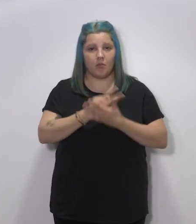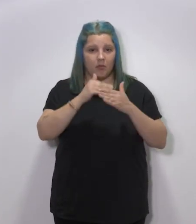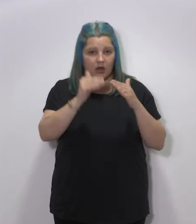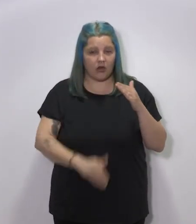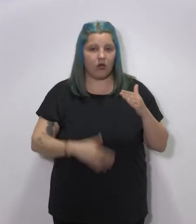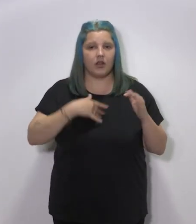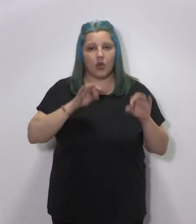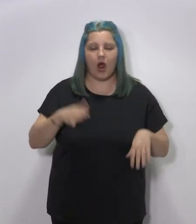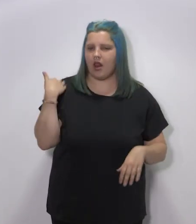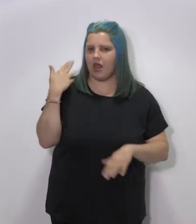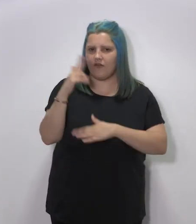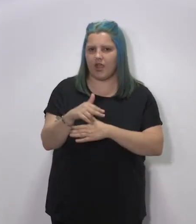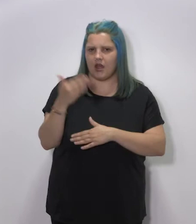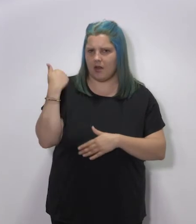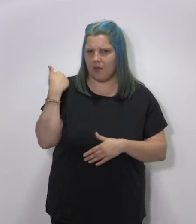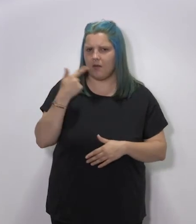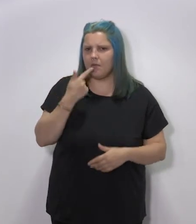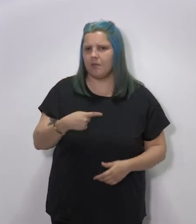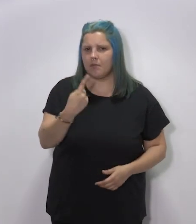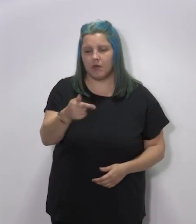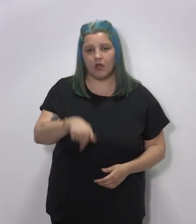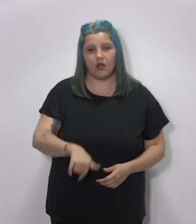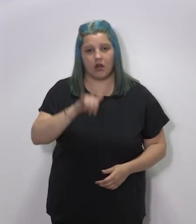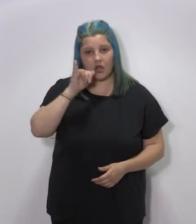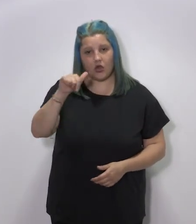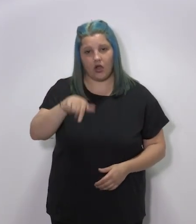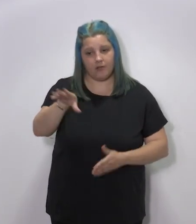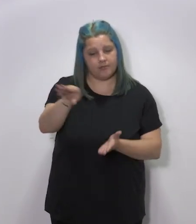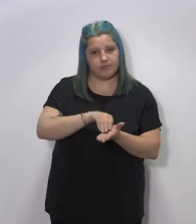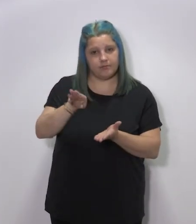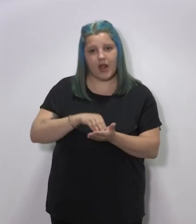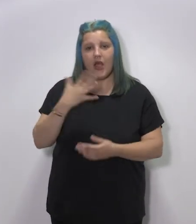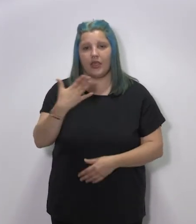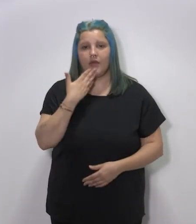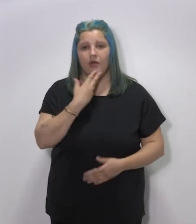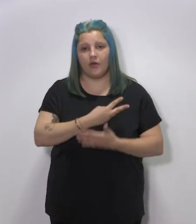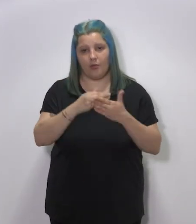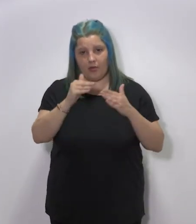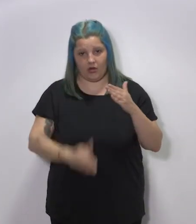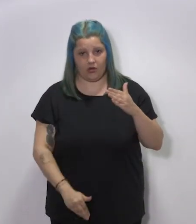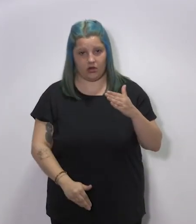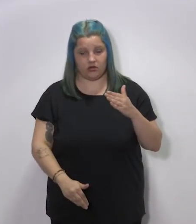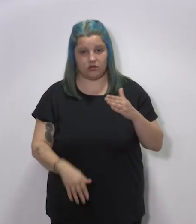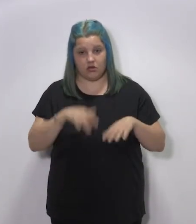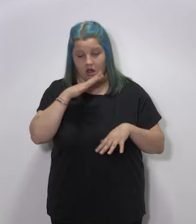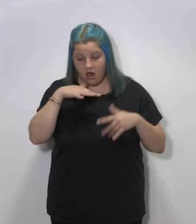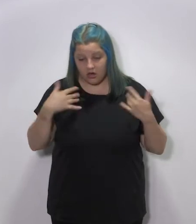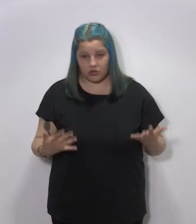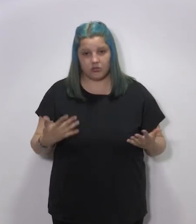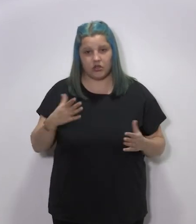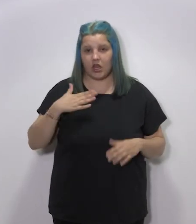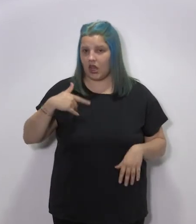como se indicó el viernes pasado, nuestra comunidad acogerá a 5 menores. Somos,